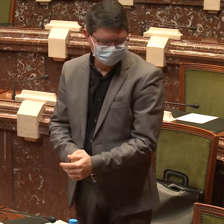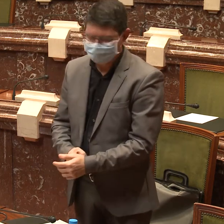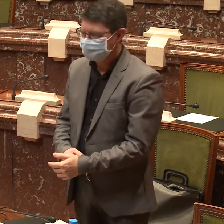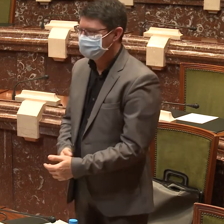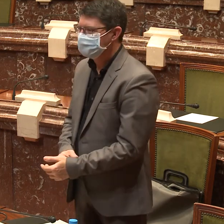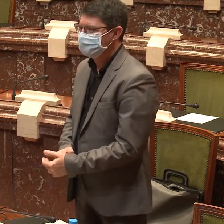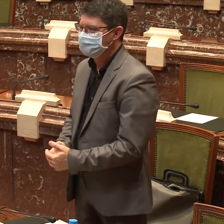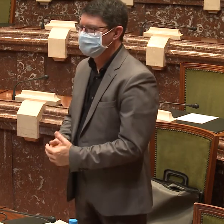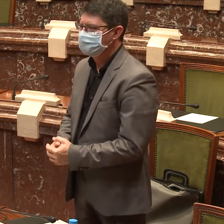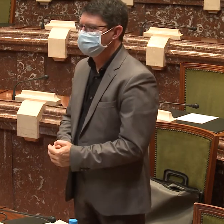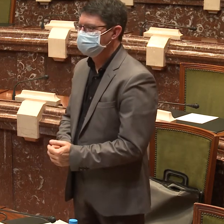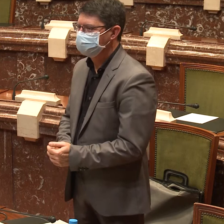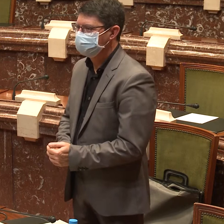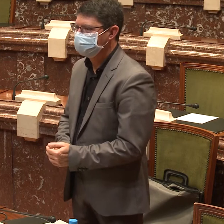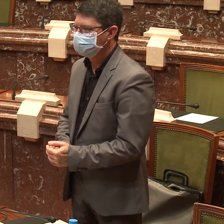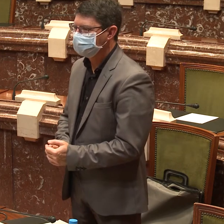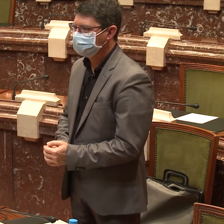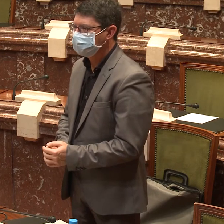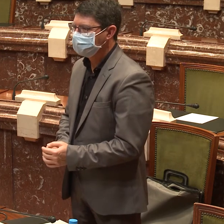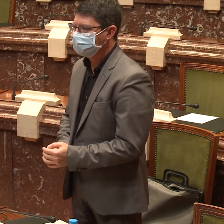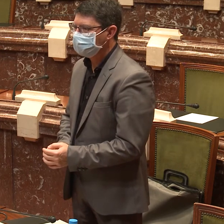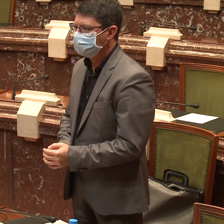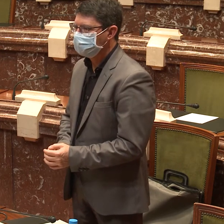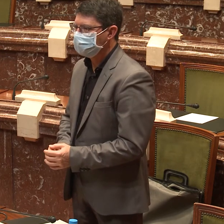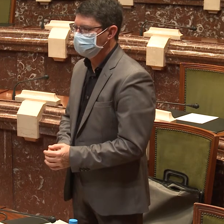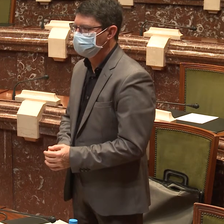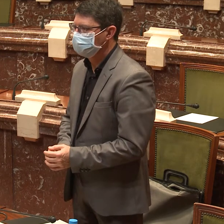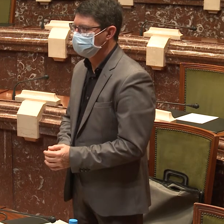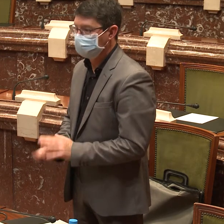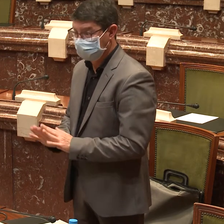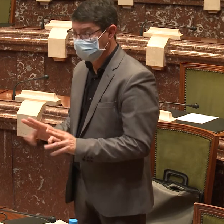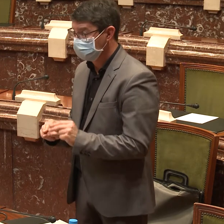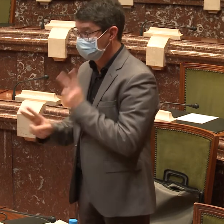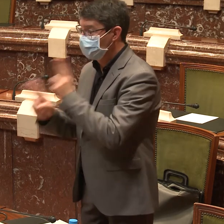verdad, me alegra que hayan salido reflejadas. ¿Puedo responder?